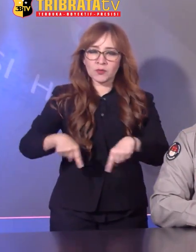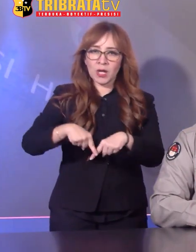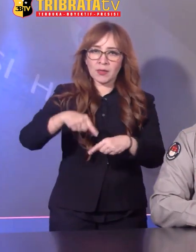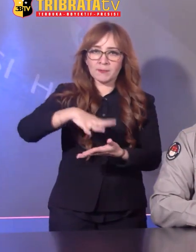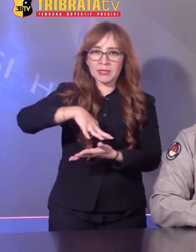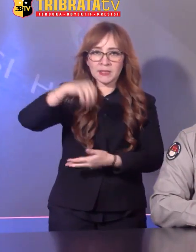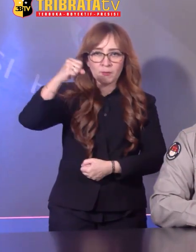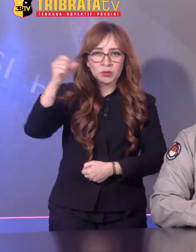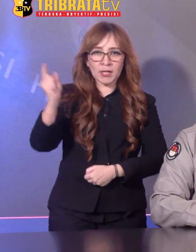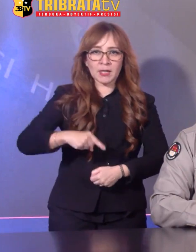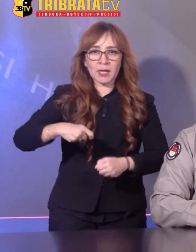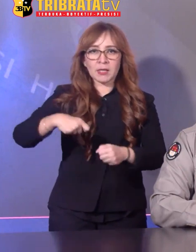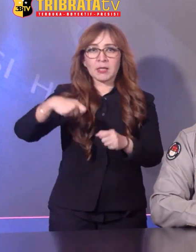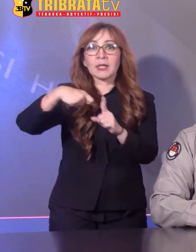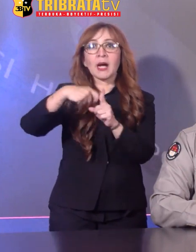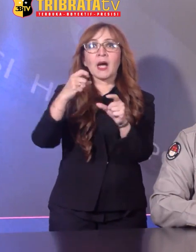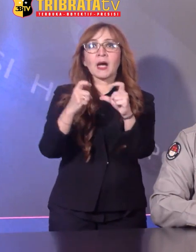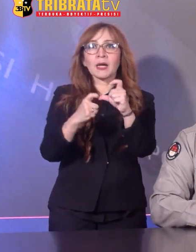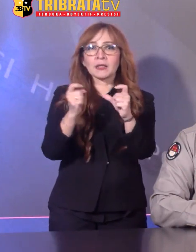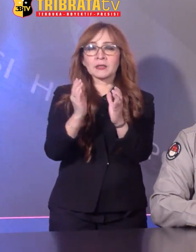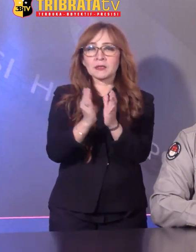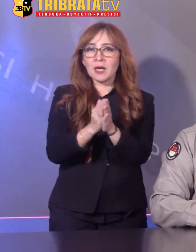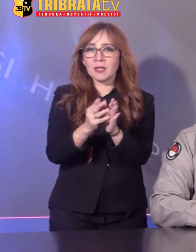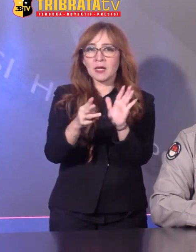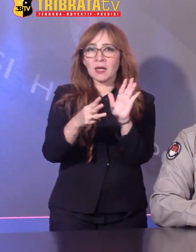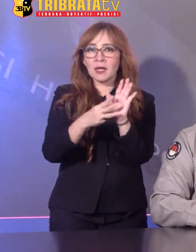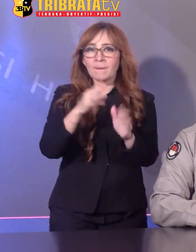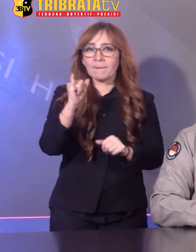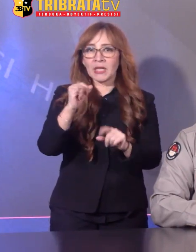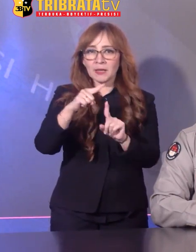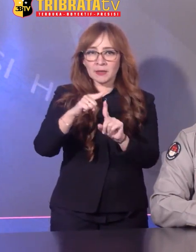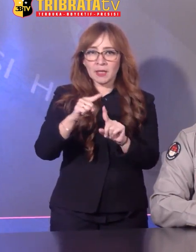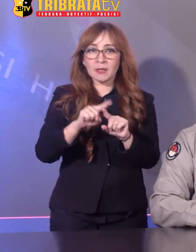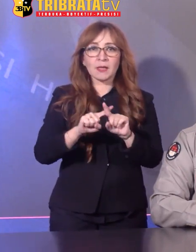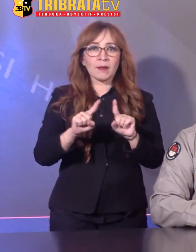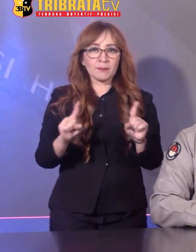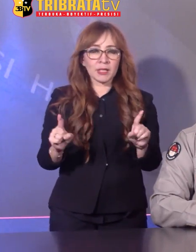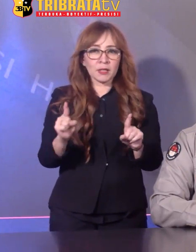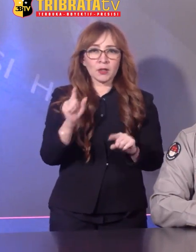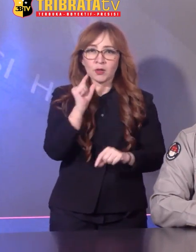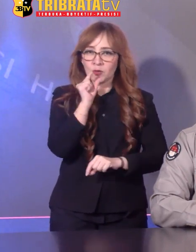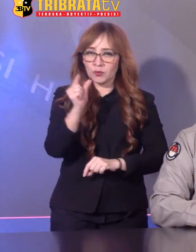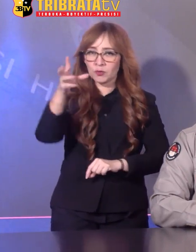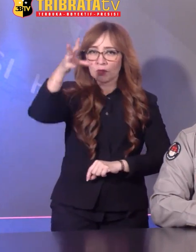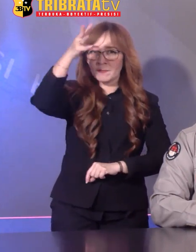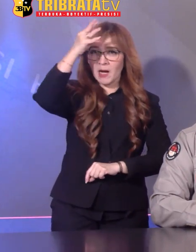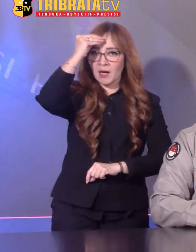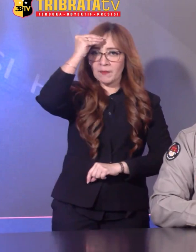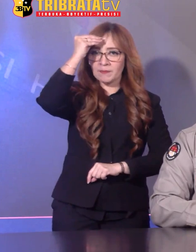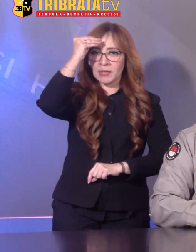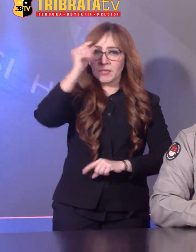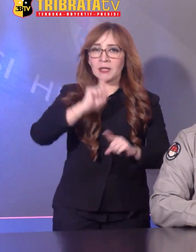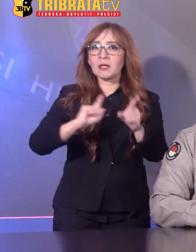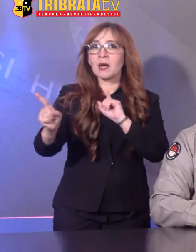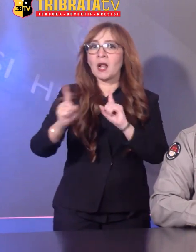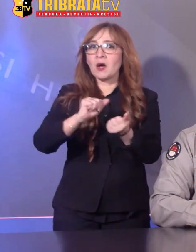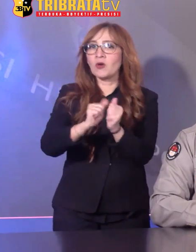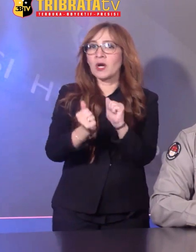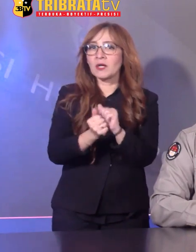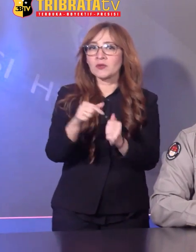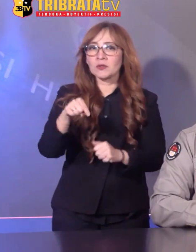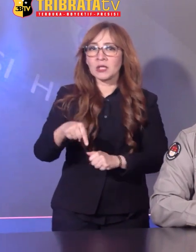Saudara KKS dan Saudara MIT Namun untuk dipahami bahwa Kasus ini